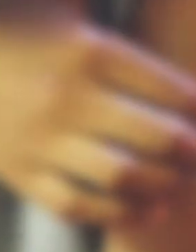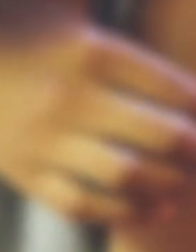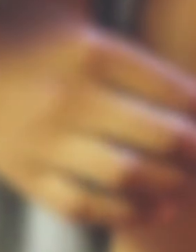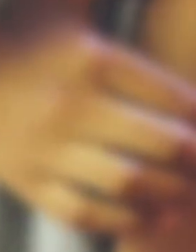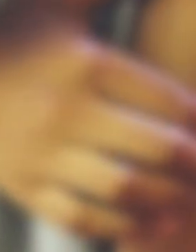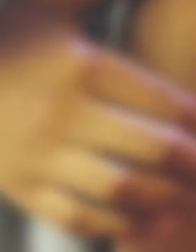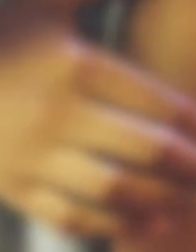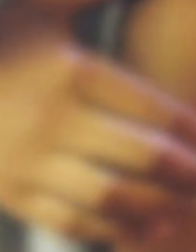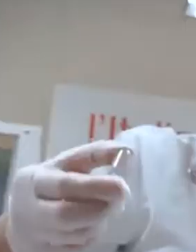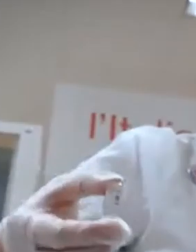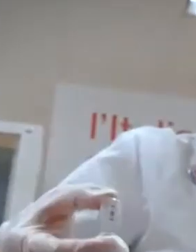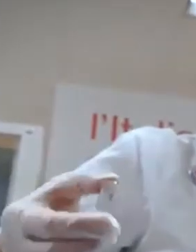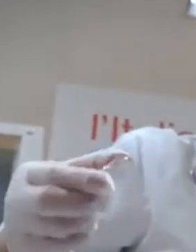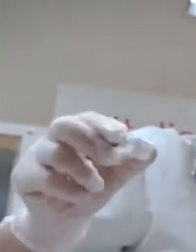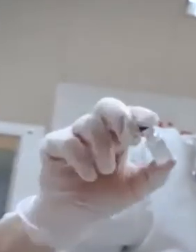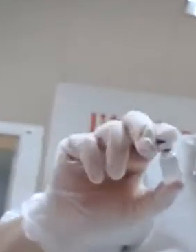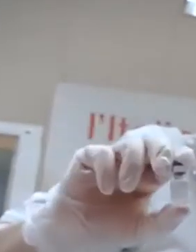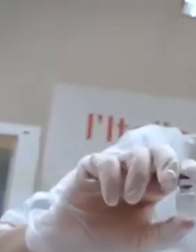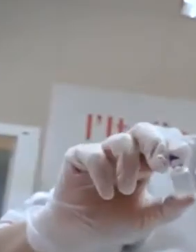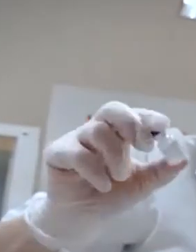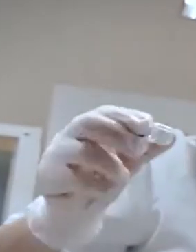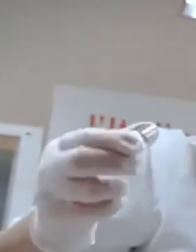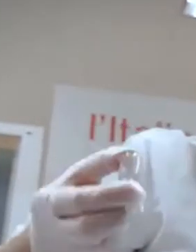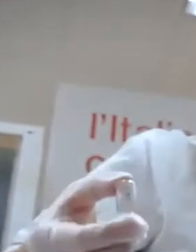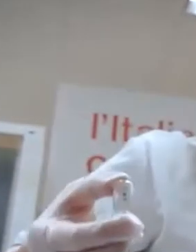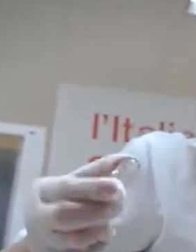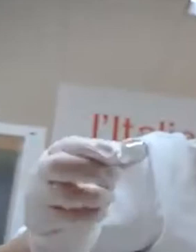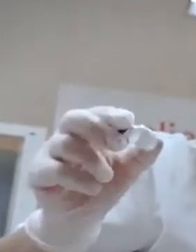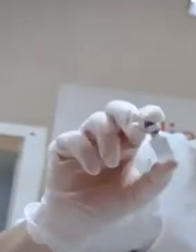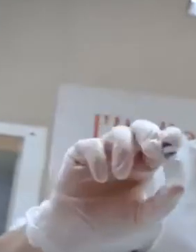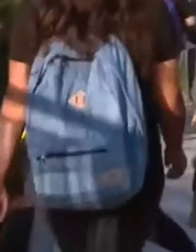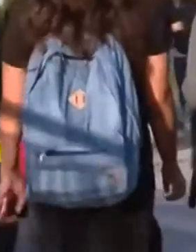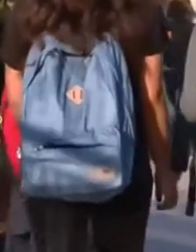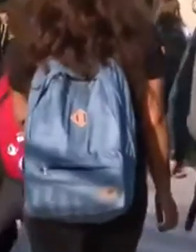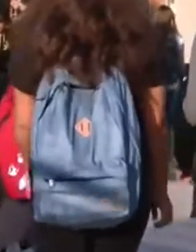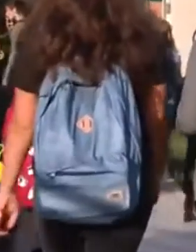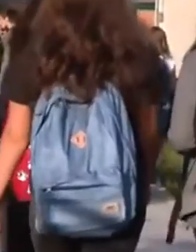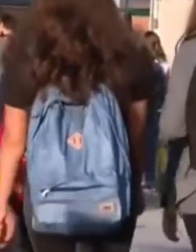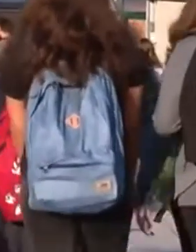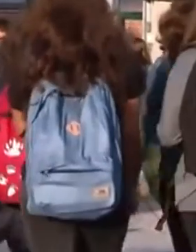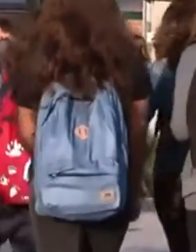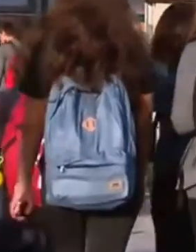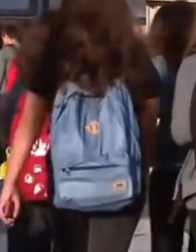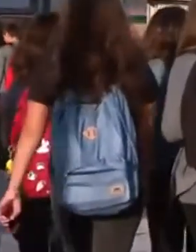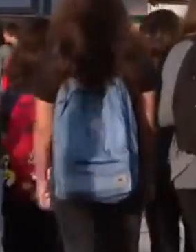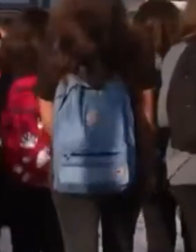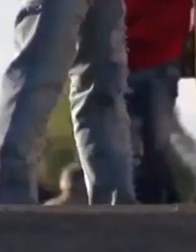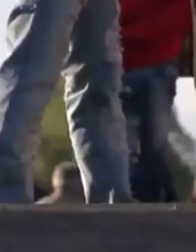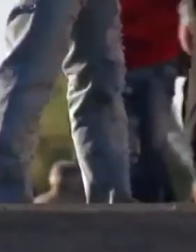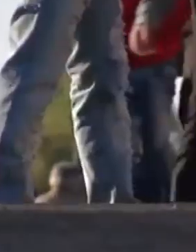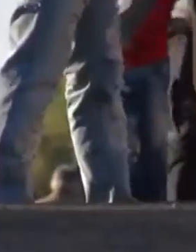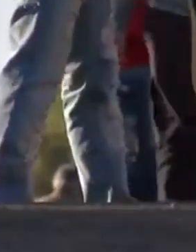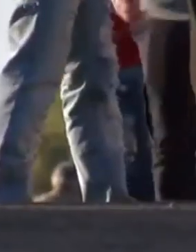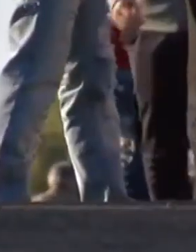campagna vaccinale cambia di nuovo passo. A poco più di 24 ore dal via libera di Aifa alla vaccinazione dei ragazzi tra i 12 e i 15 anni